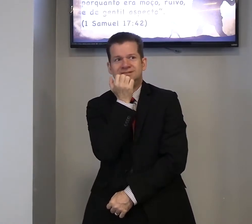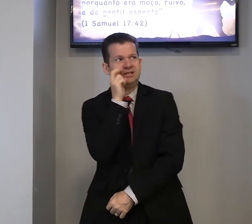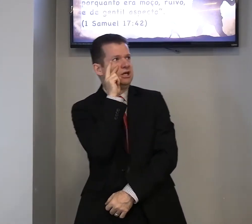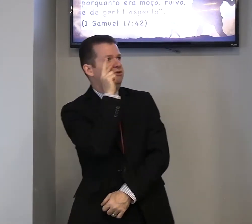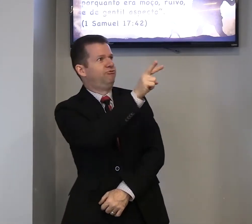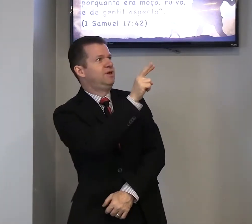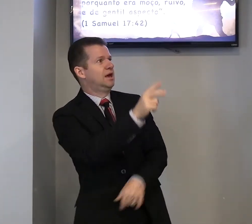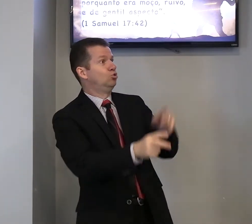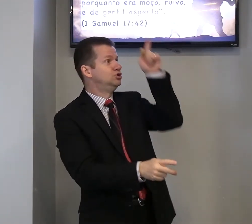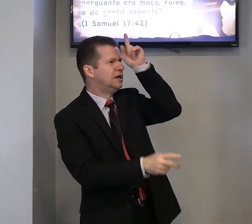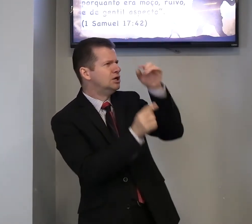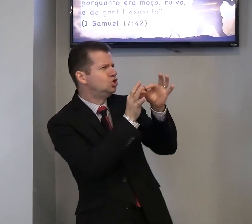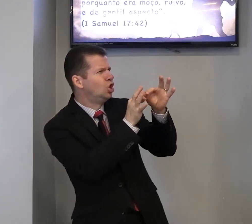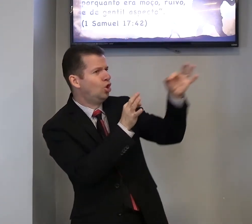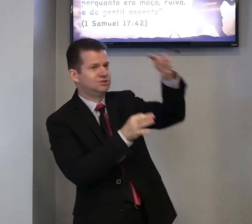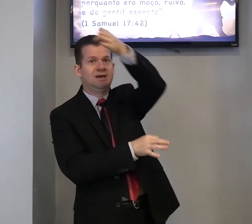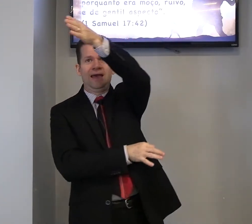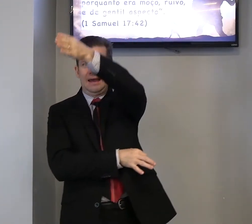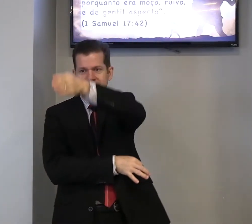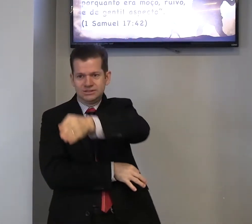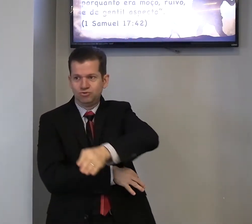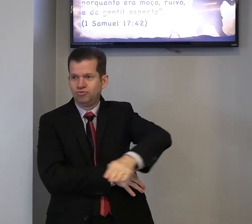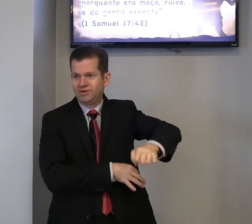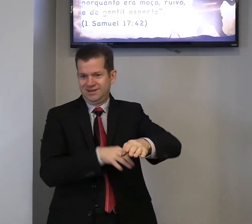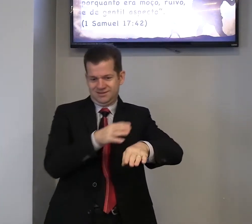via o gigante longe, era assim, um...